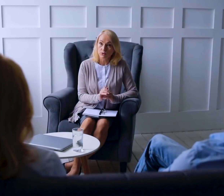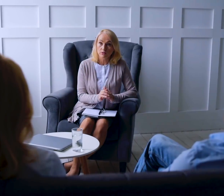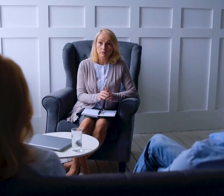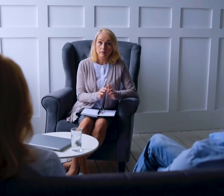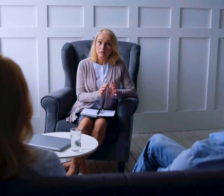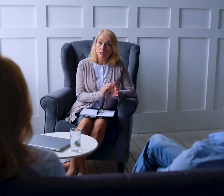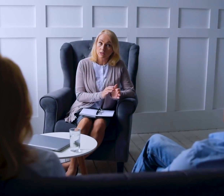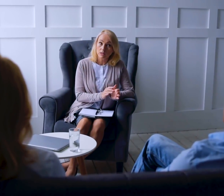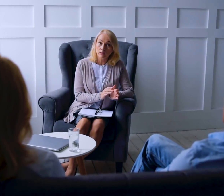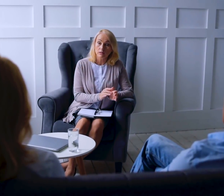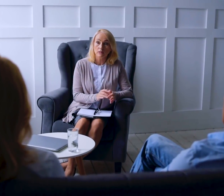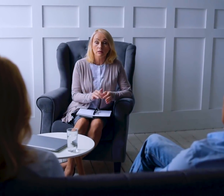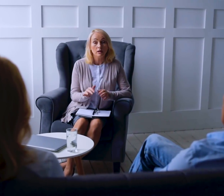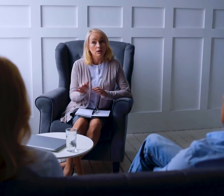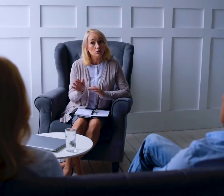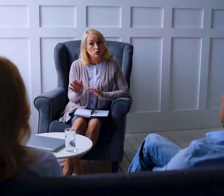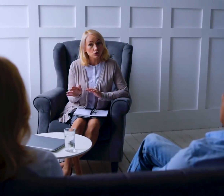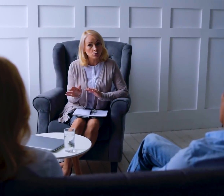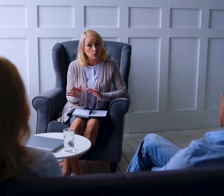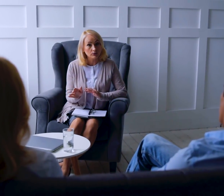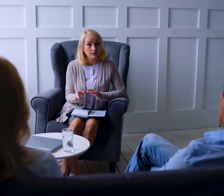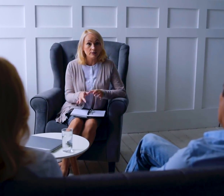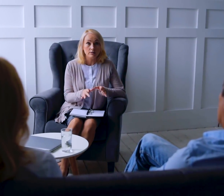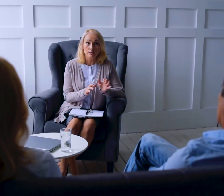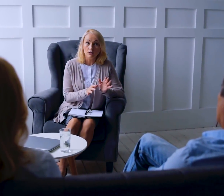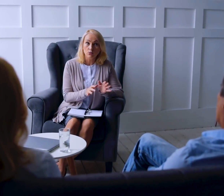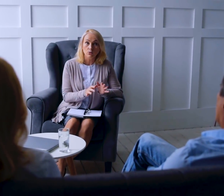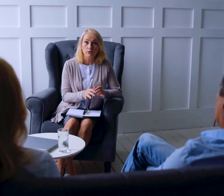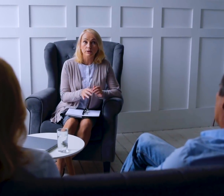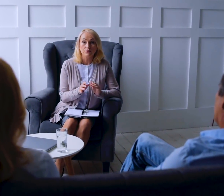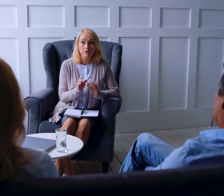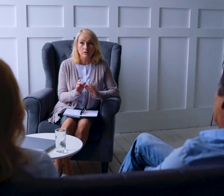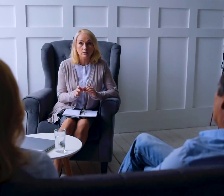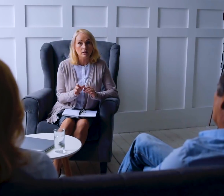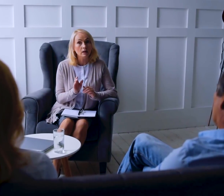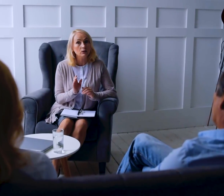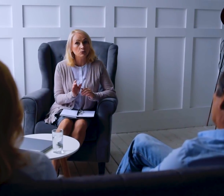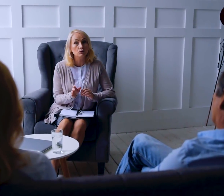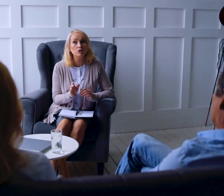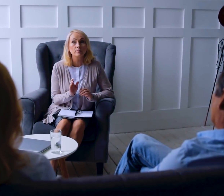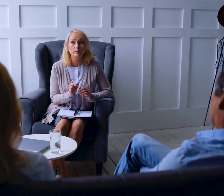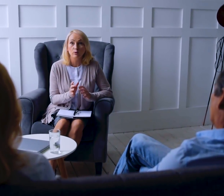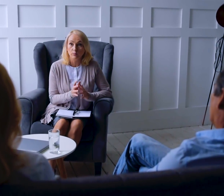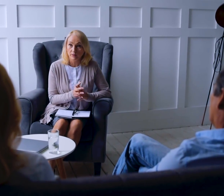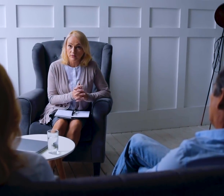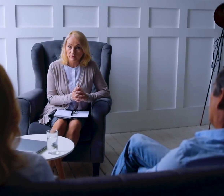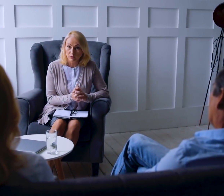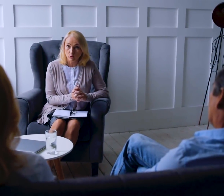también podría ayudar a entender qué pasa en esta dinámica de pareja, si a lo mejor hay una situación pasada con alguno de los dos que está haciendo que